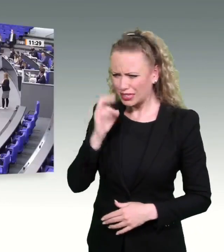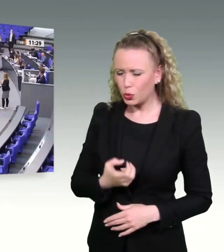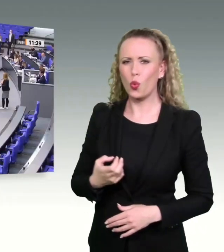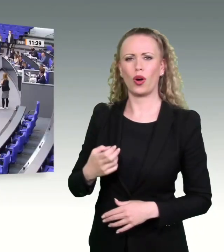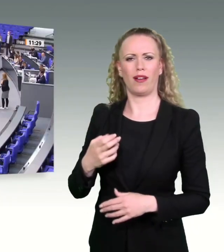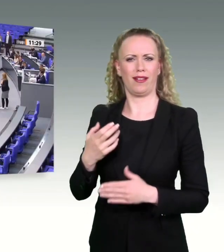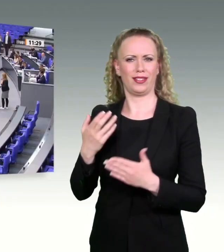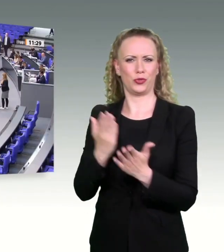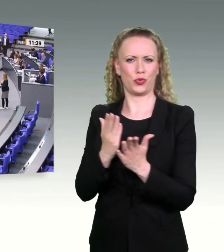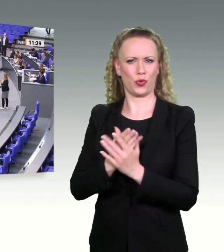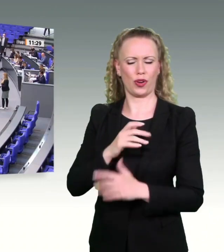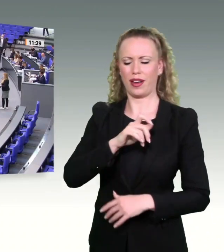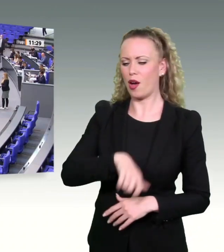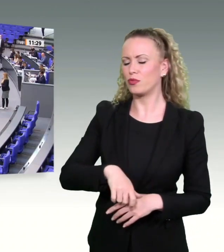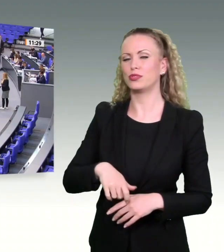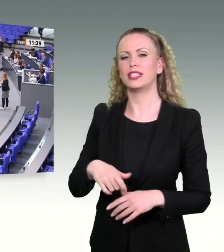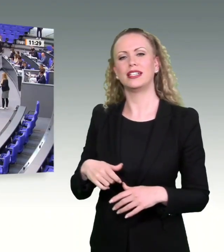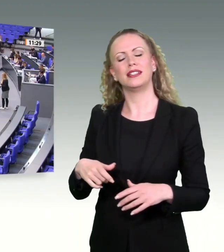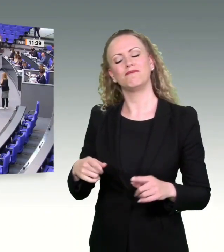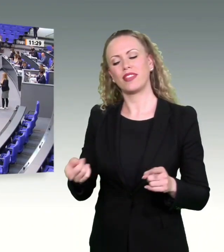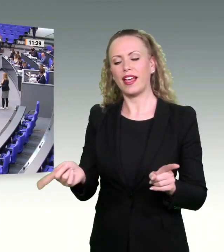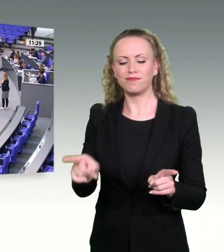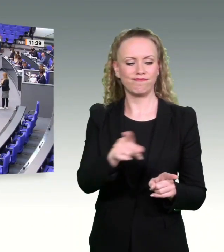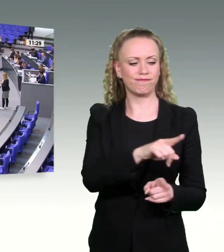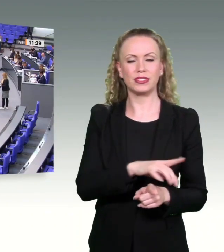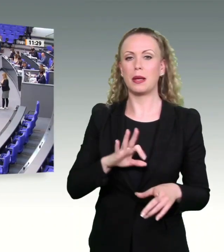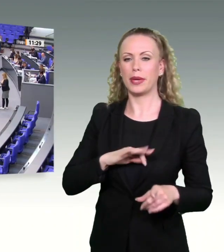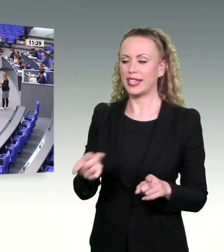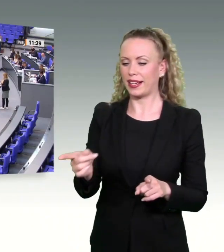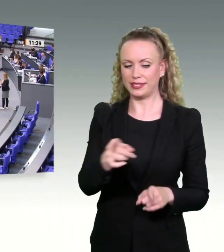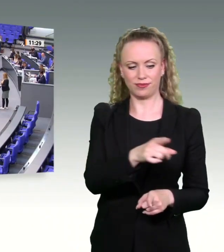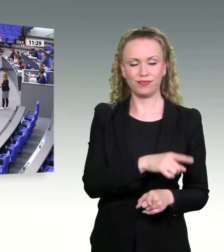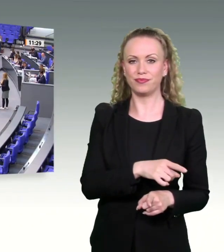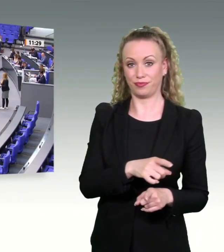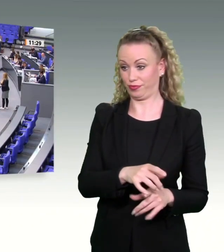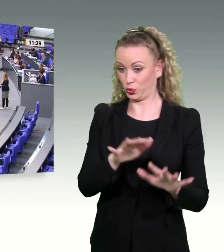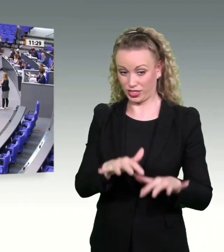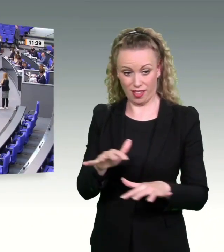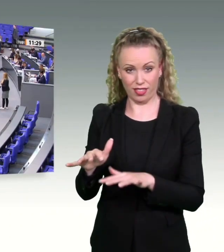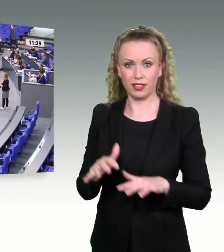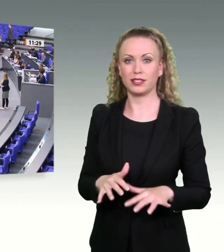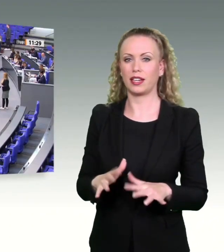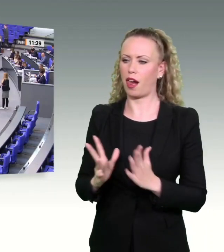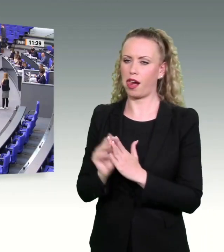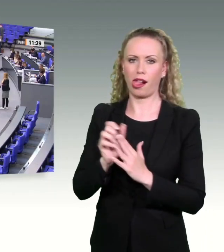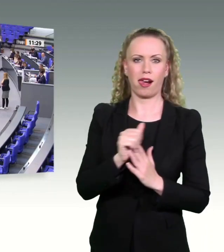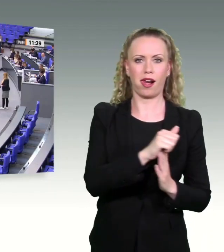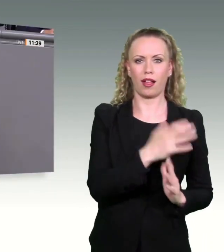-Vertiefung, gegen die parteiübergreifend alle Parteien vor Ort sind und ein normales